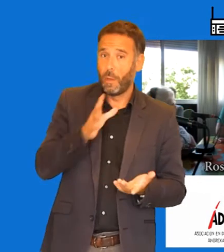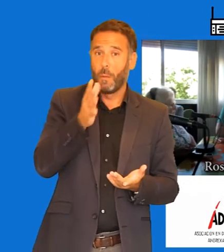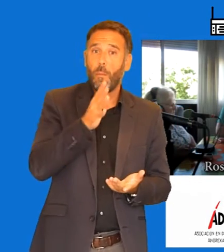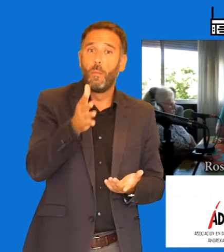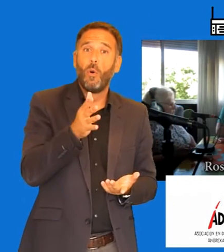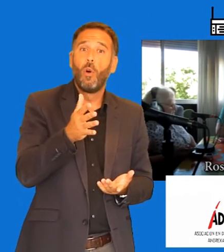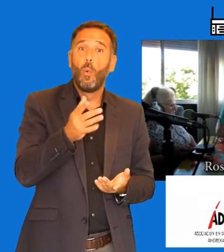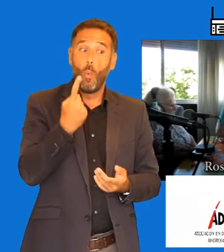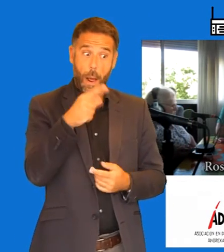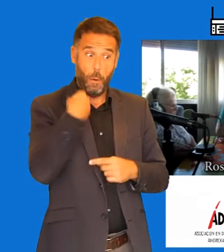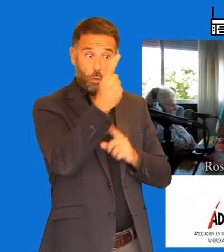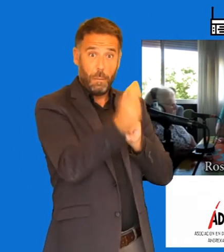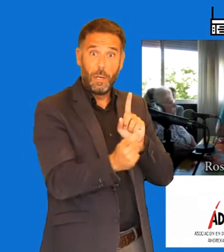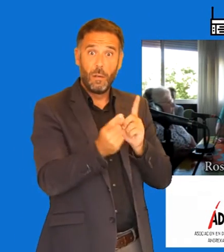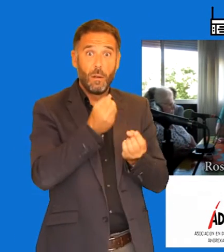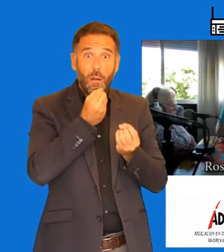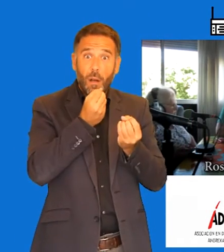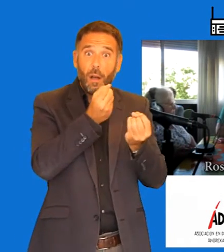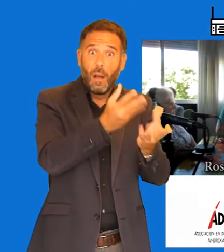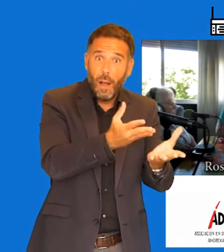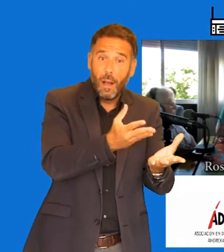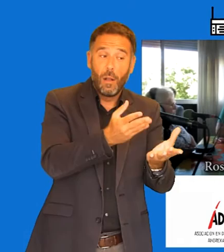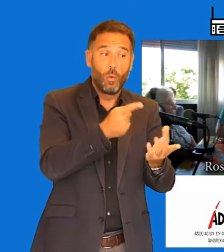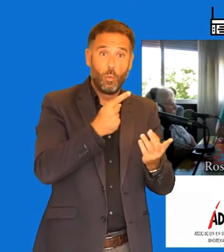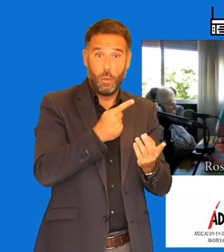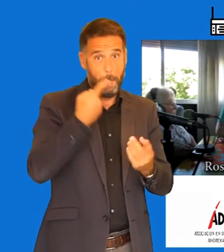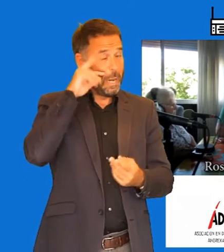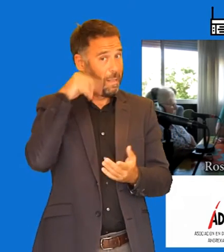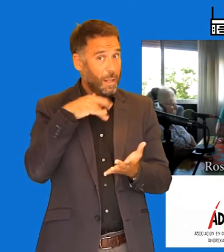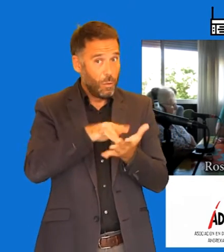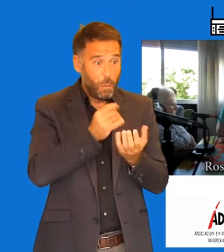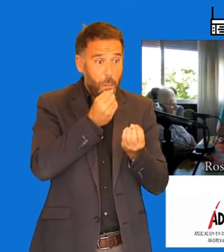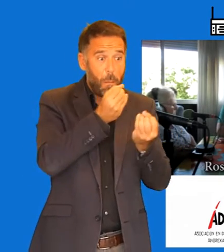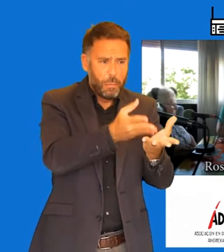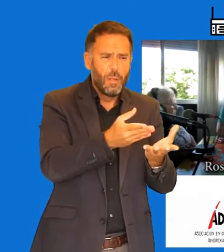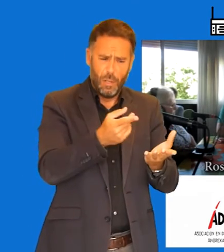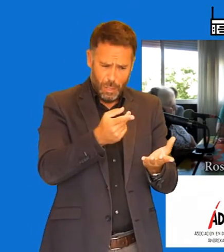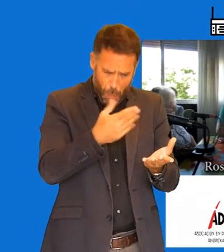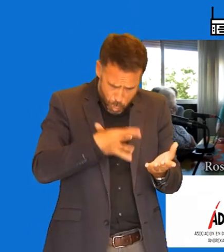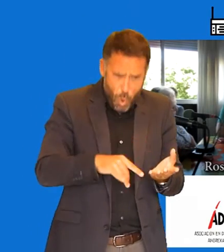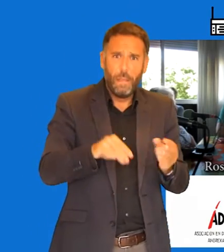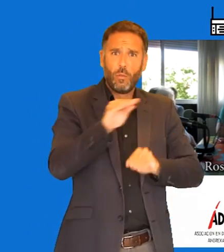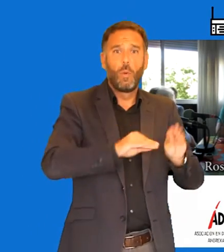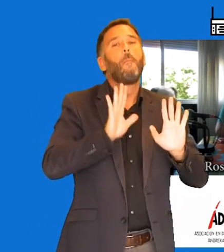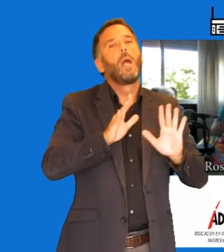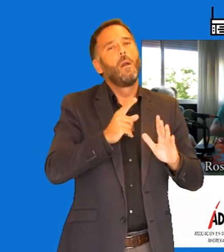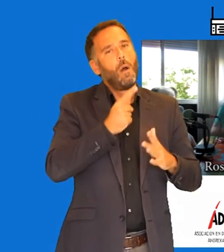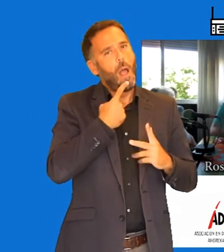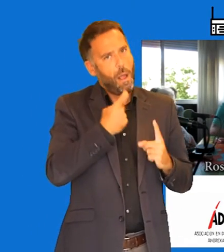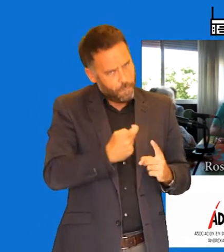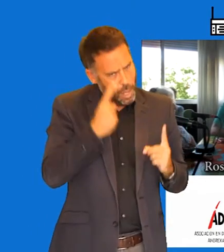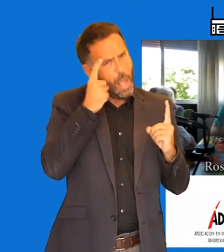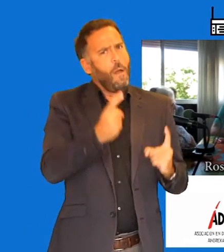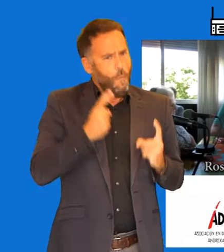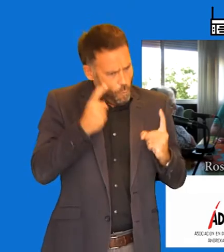a una persona es, acaso a tu terapeuta, a ver, que de esto se sale. Claro. Pero con mucho trabajo y mucho esfuerzo. De